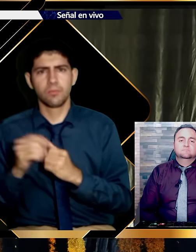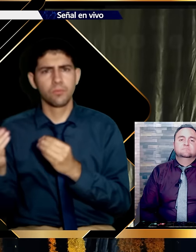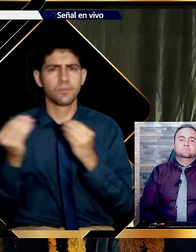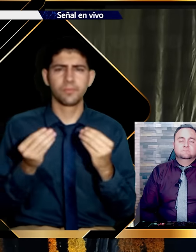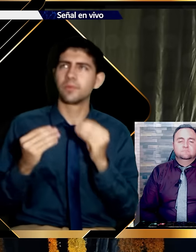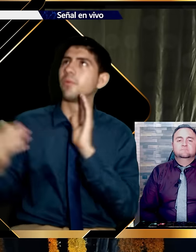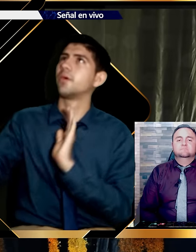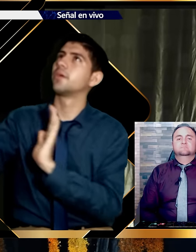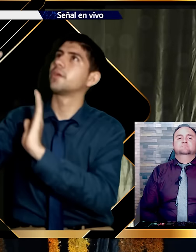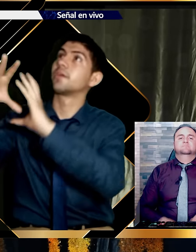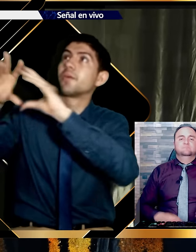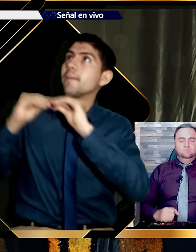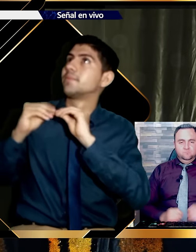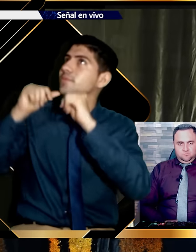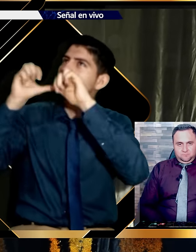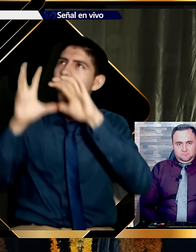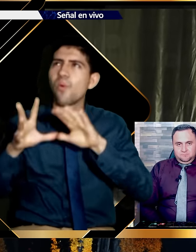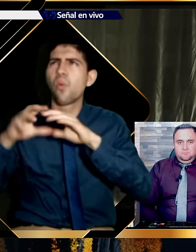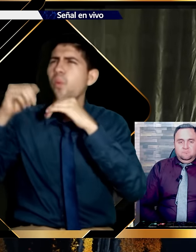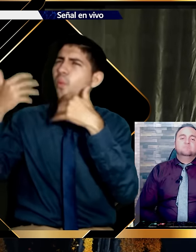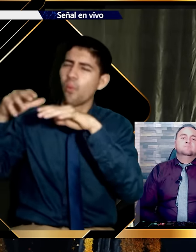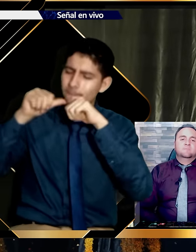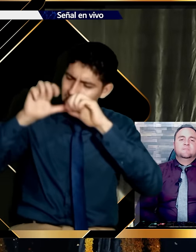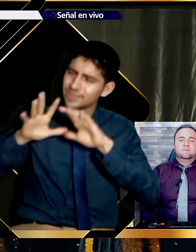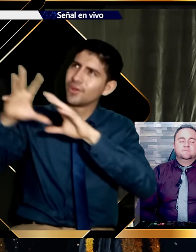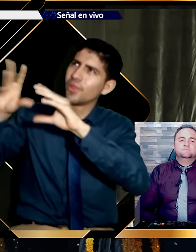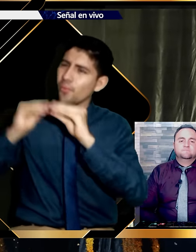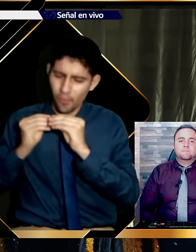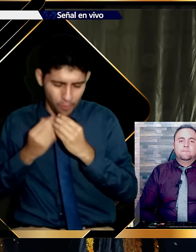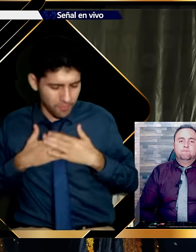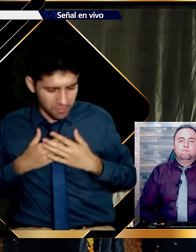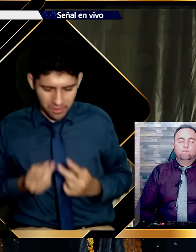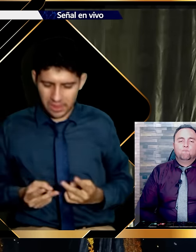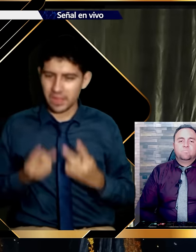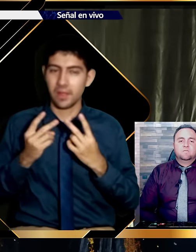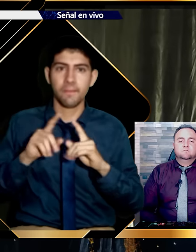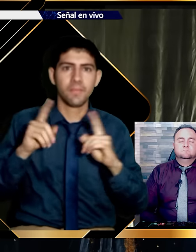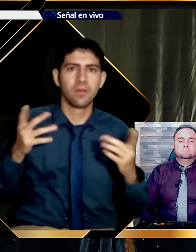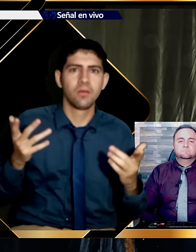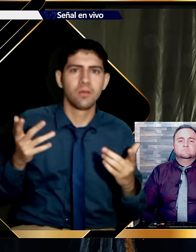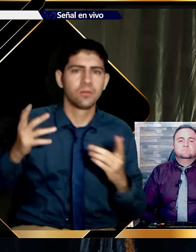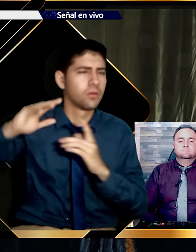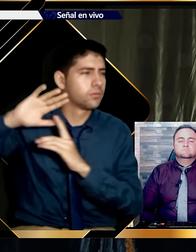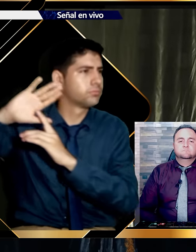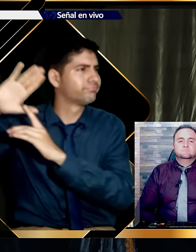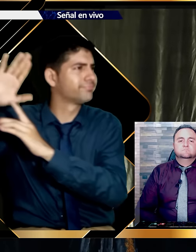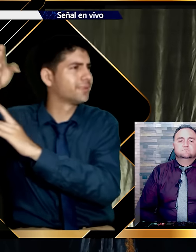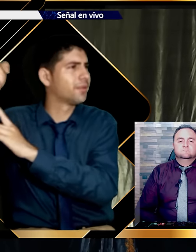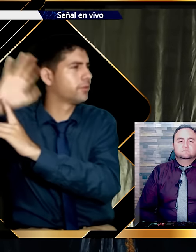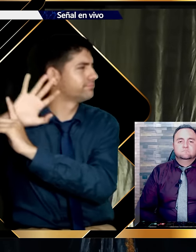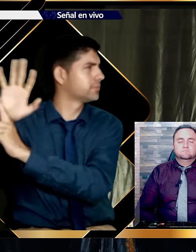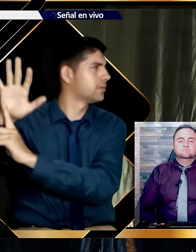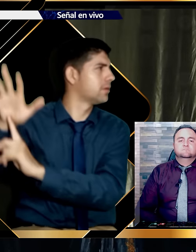Y sacamos bendición. Tras bendición. Y atesoramos bendiciones. Pero de